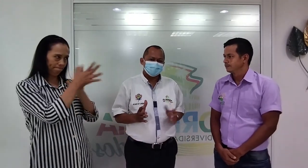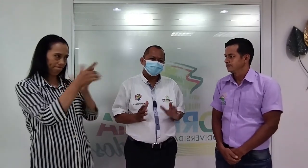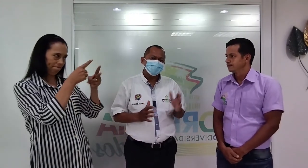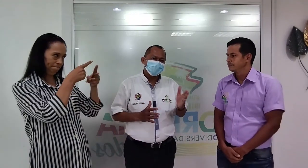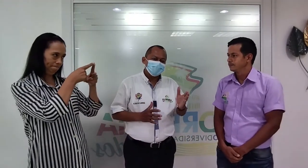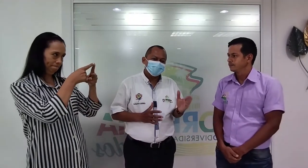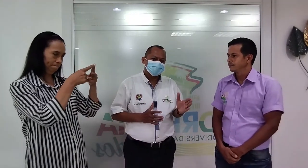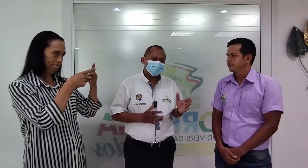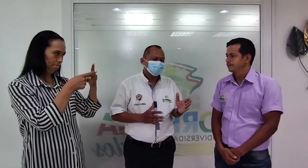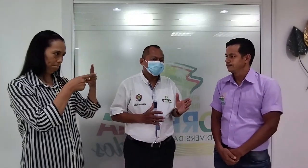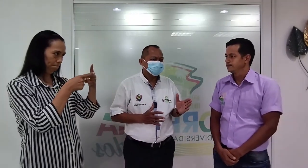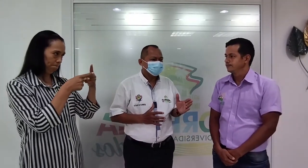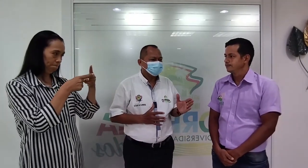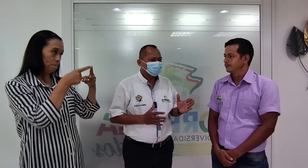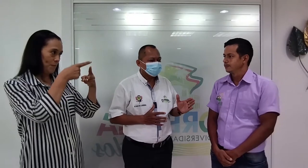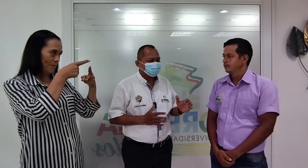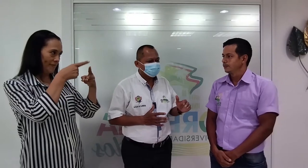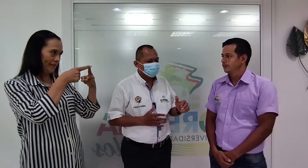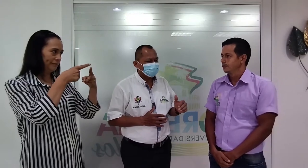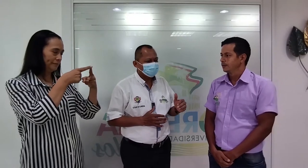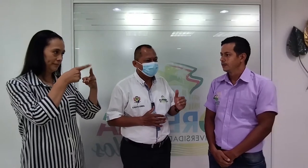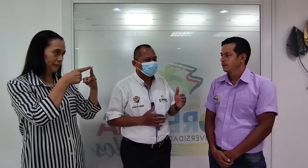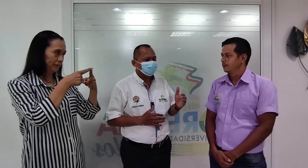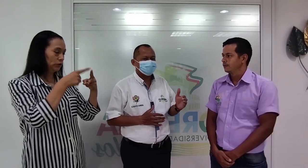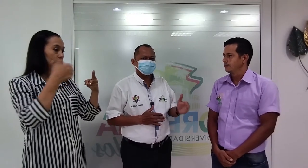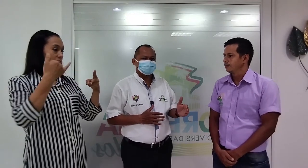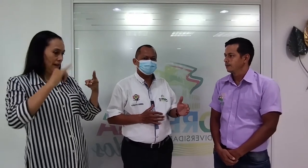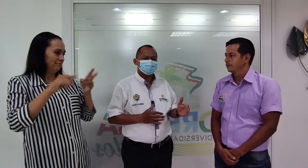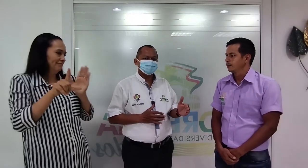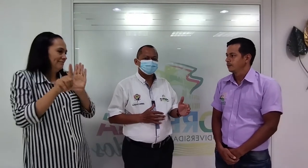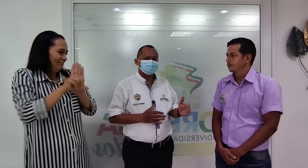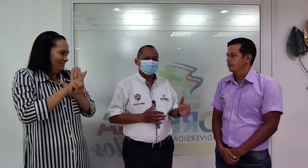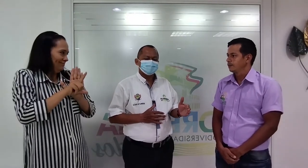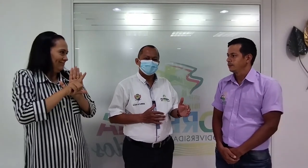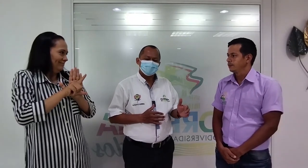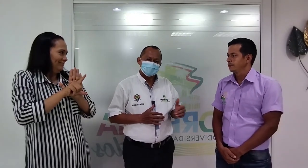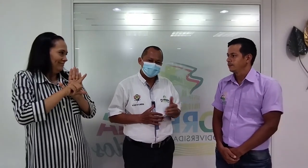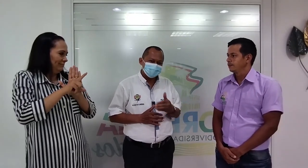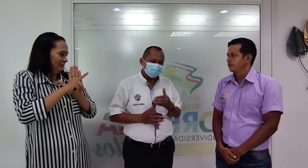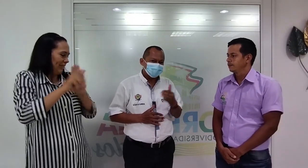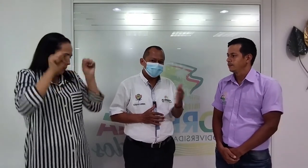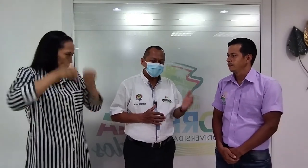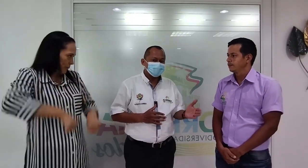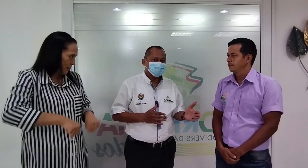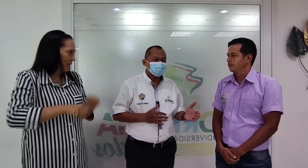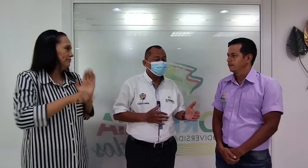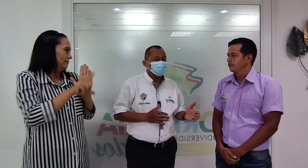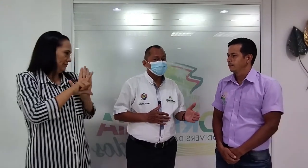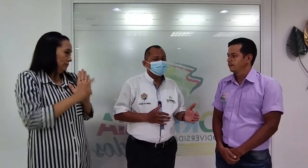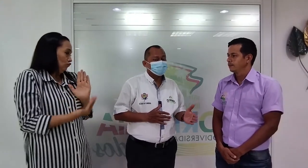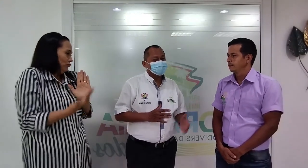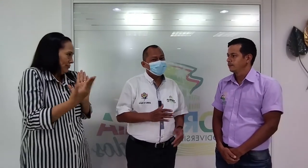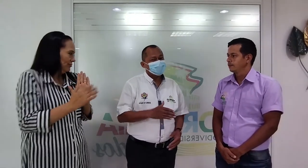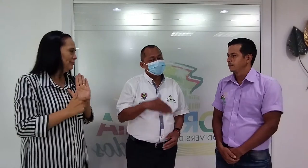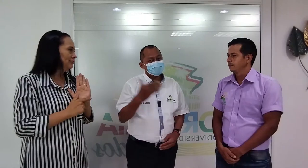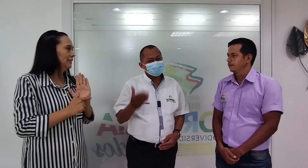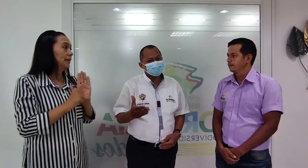Una es que se promulgó la ley, donde trajeron unos beneficios. Pero la segunda